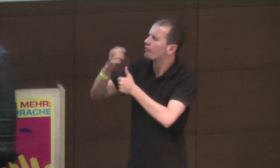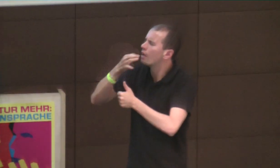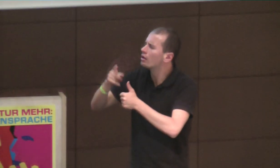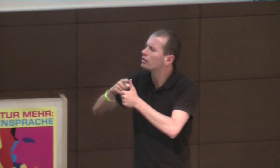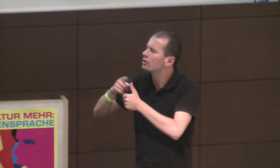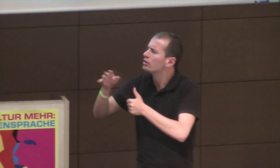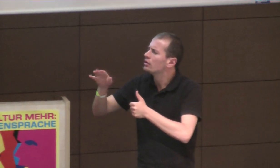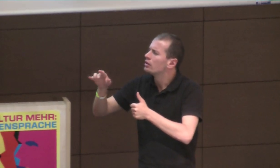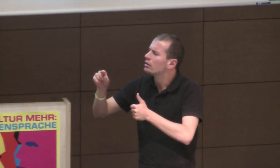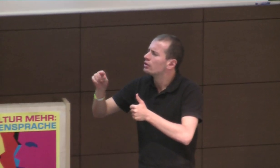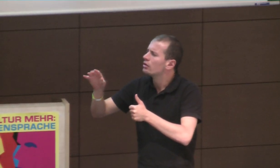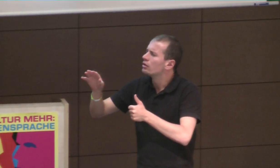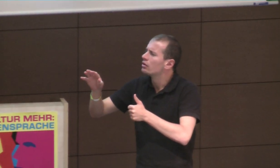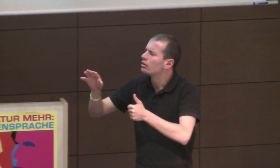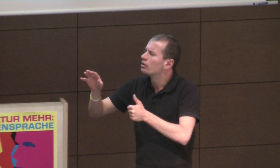Ähm, kurz, was war das erste nochmal rein? Mal kurz.